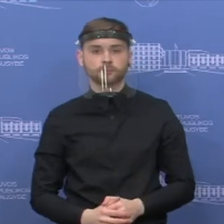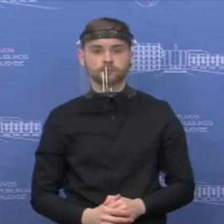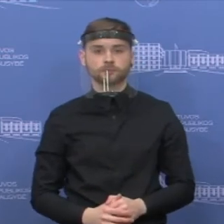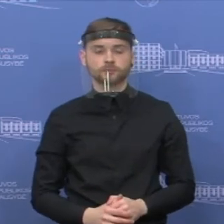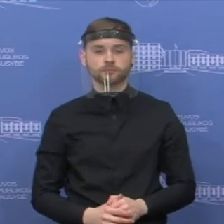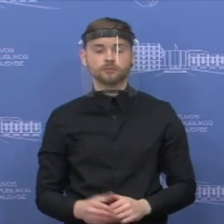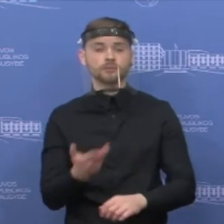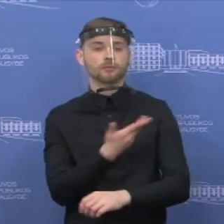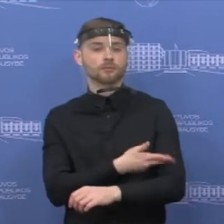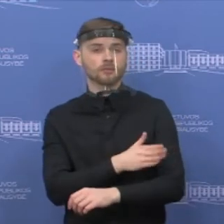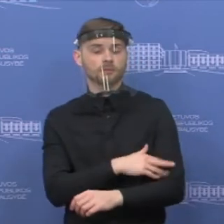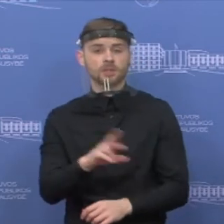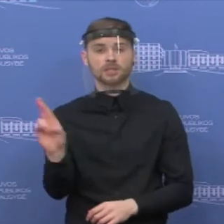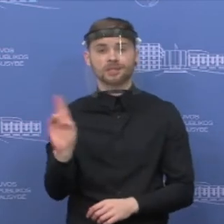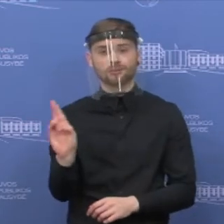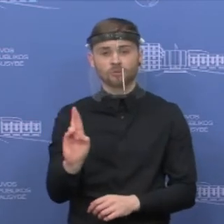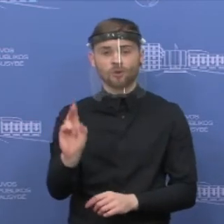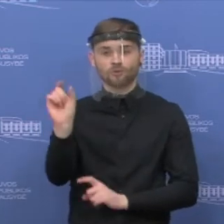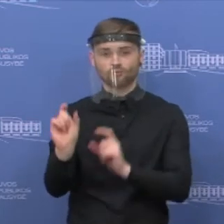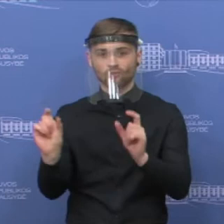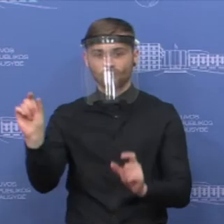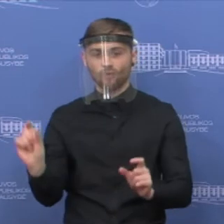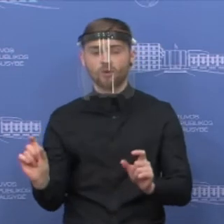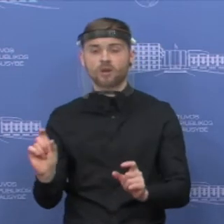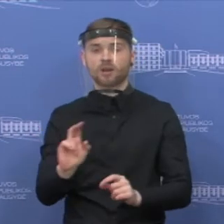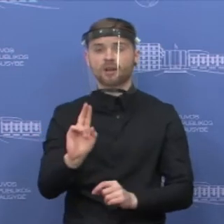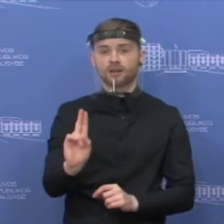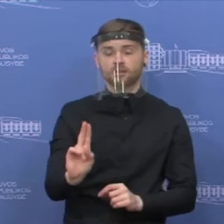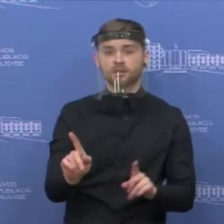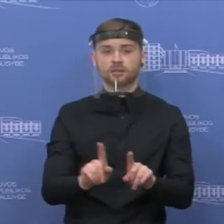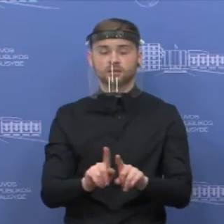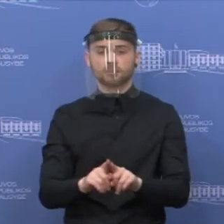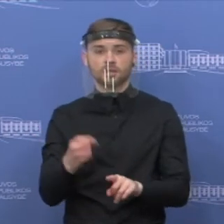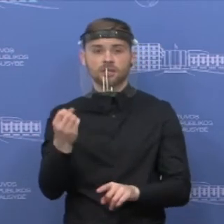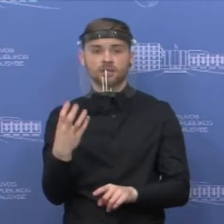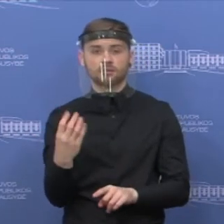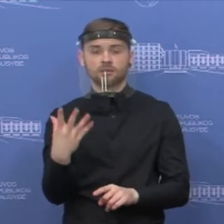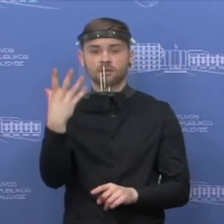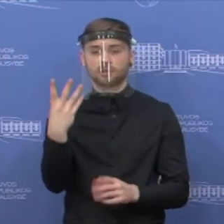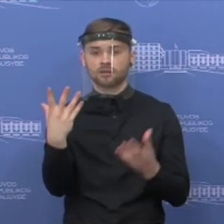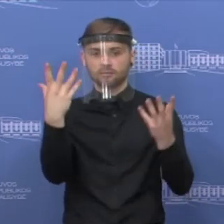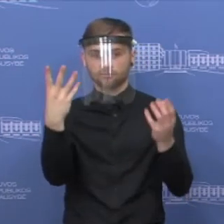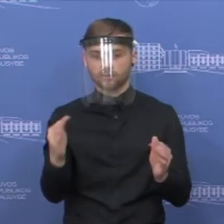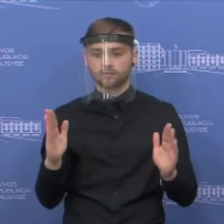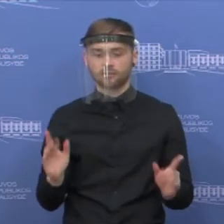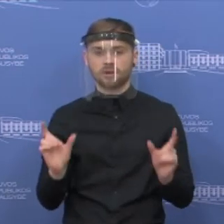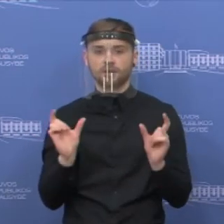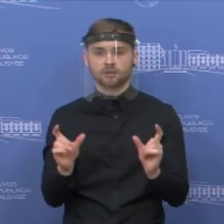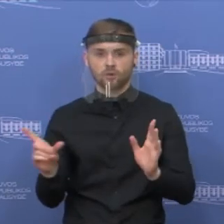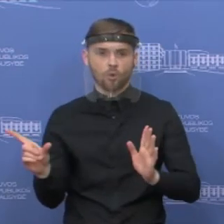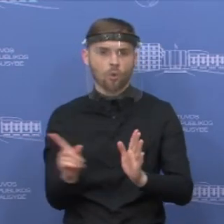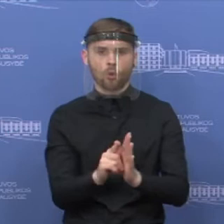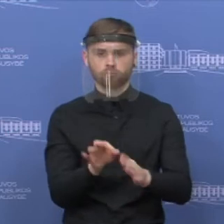kad Lenkijos Respublikos piliečiams Lietuvos teritorija nebus taikomas privalomas 14 dienų karantinas.